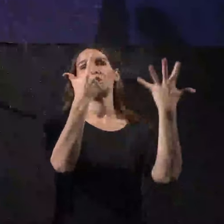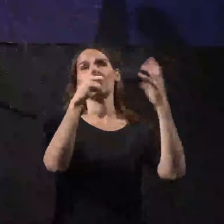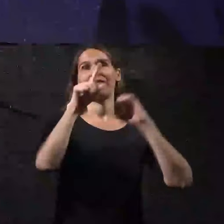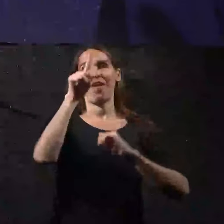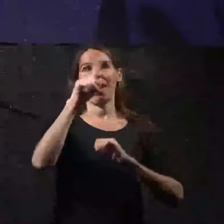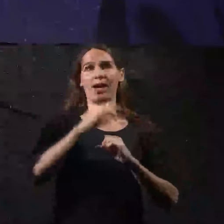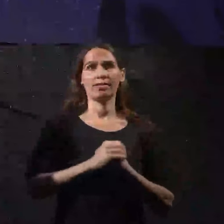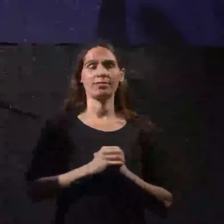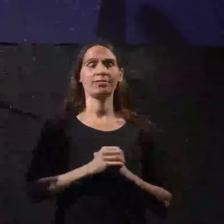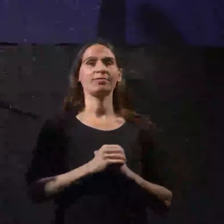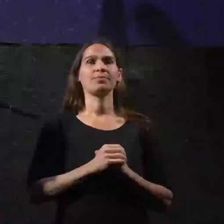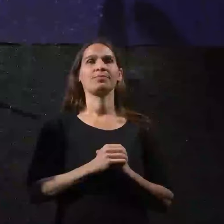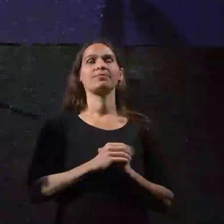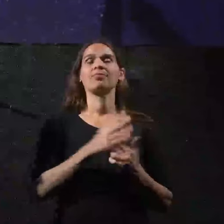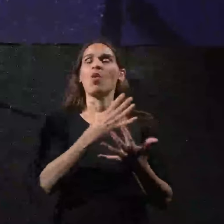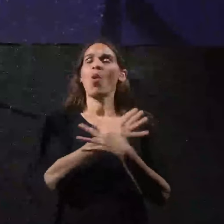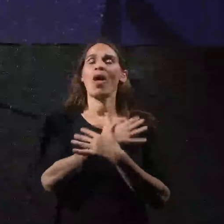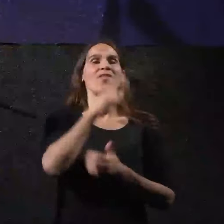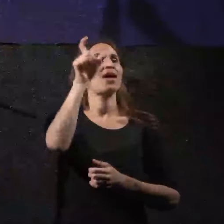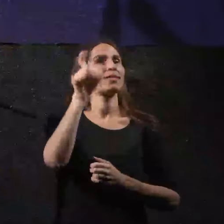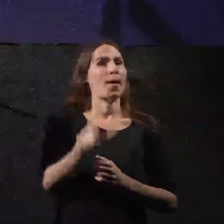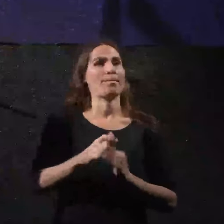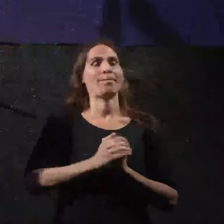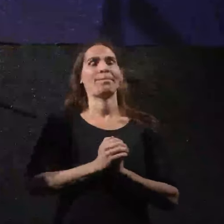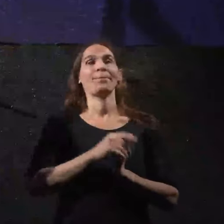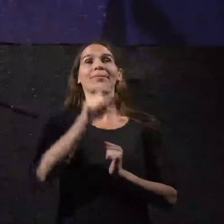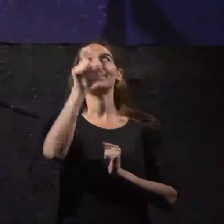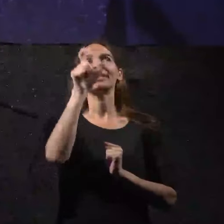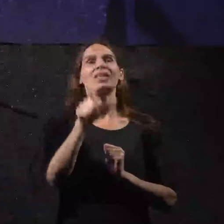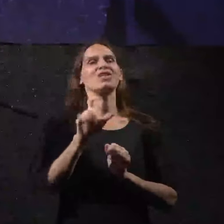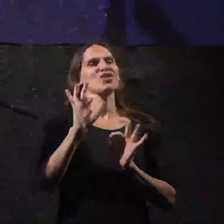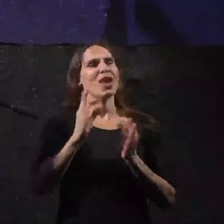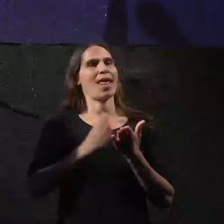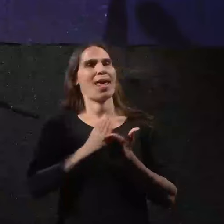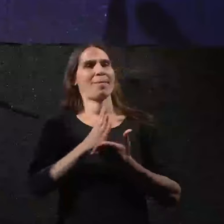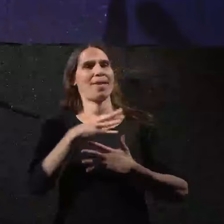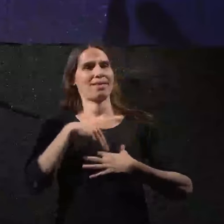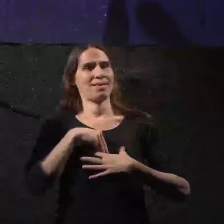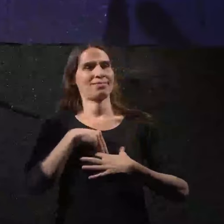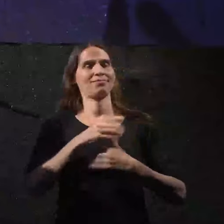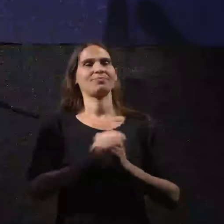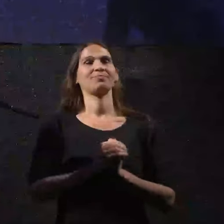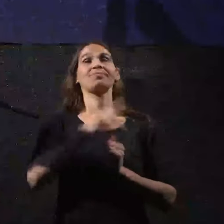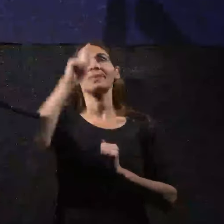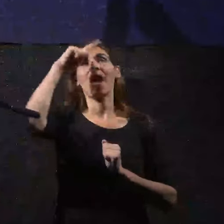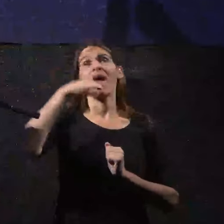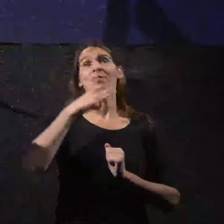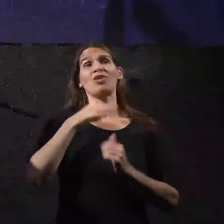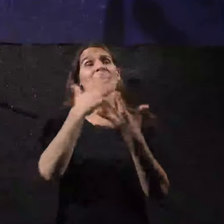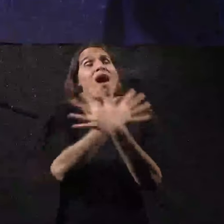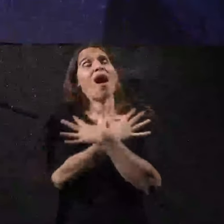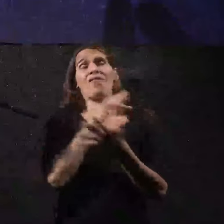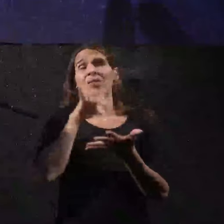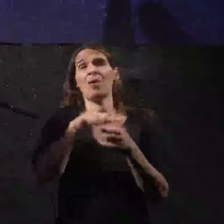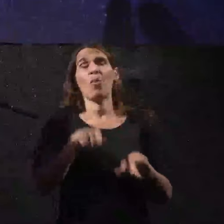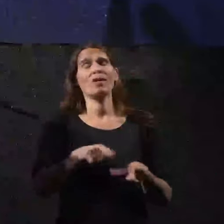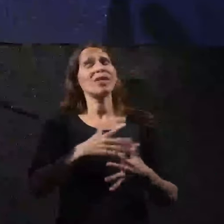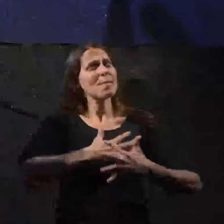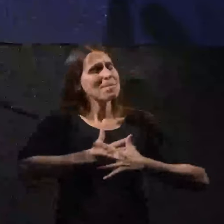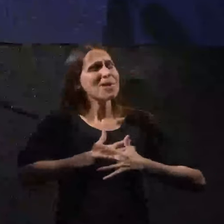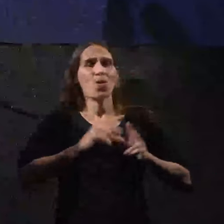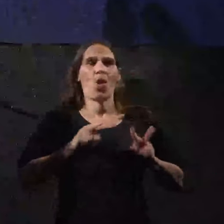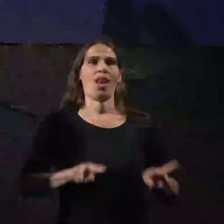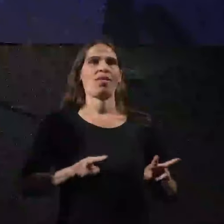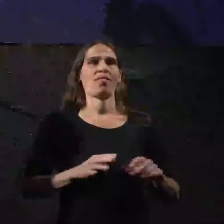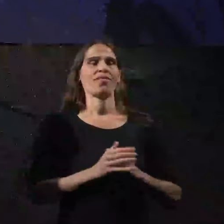אוהב אדם איש של אמת אבא שלי אהב את המקום הזה מכל הלב